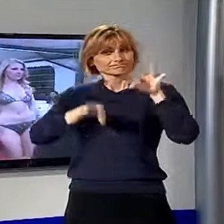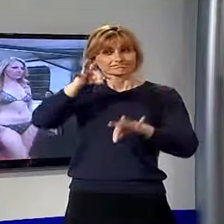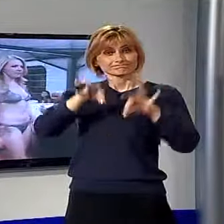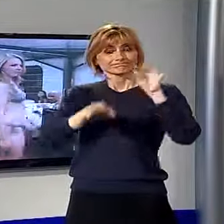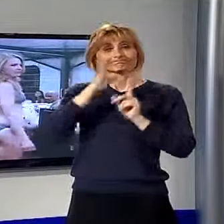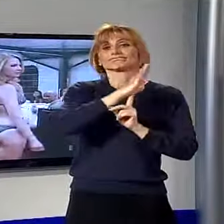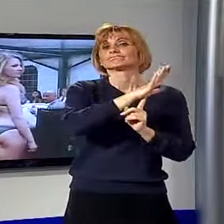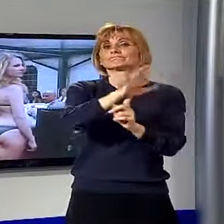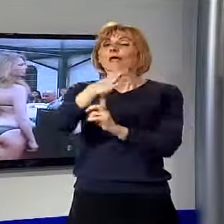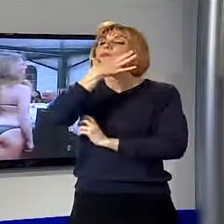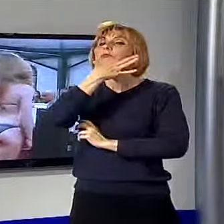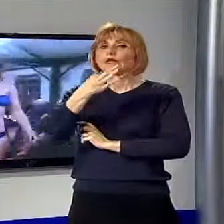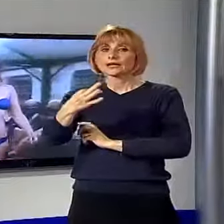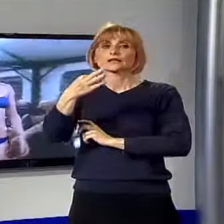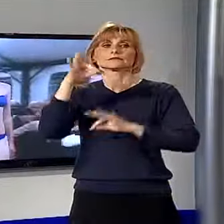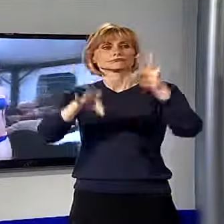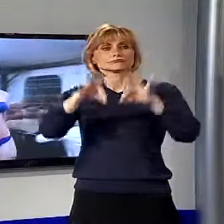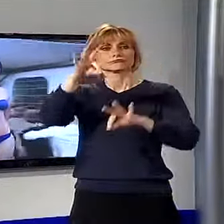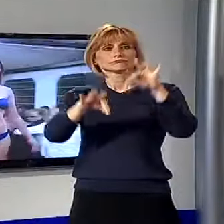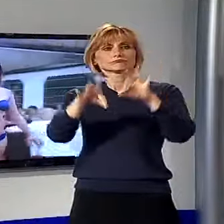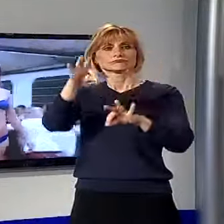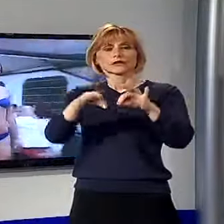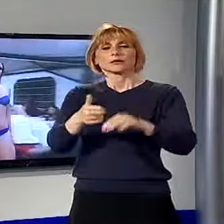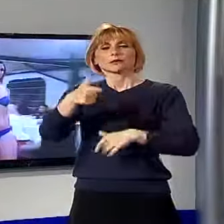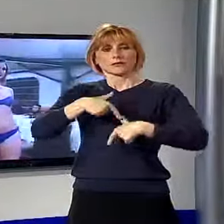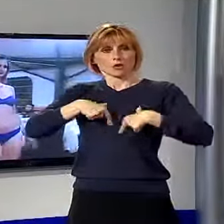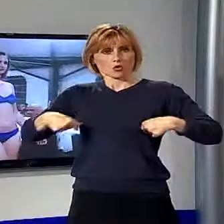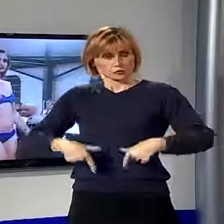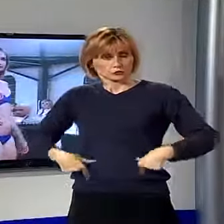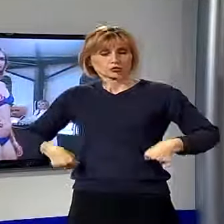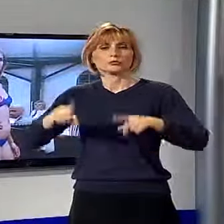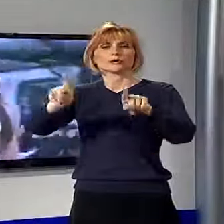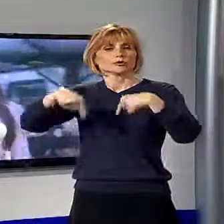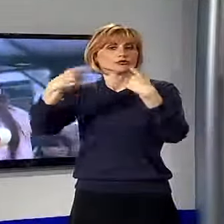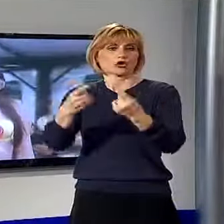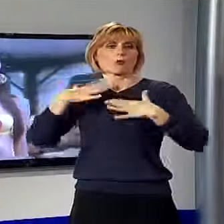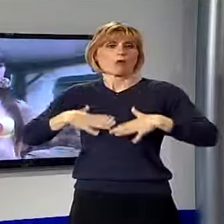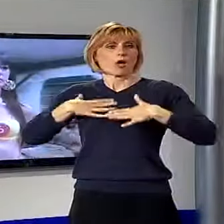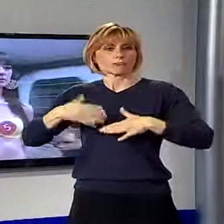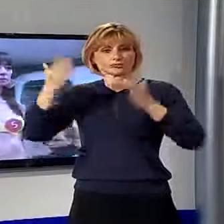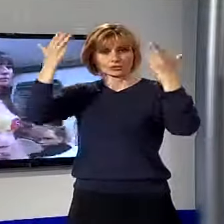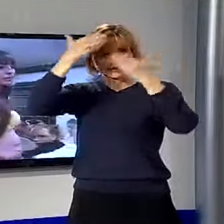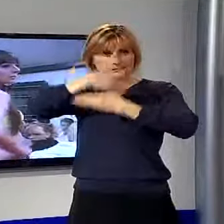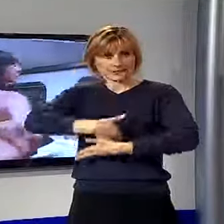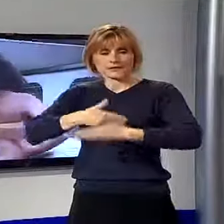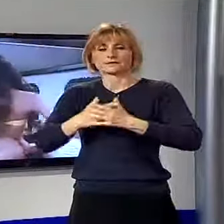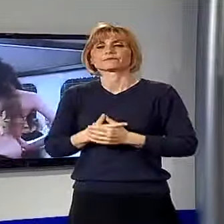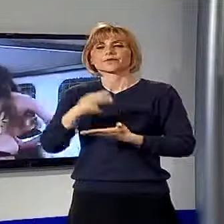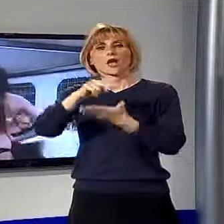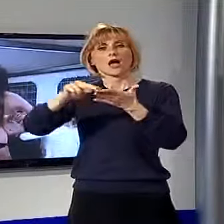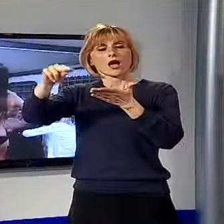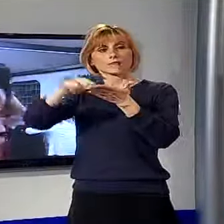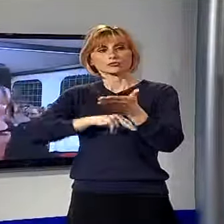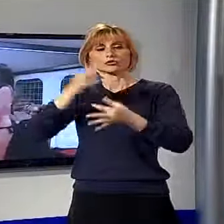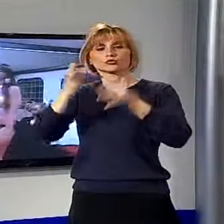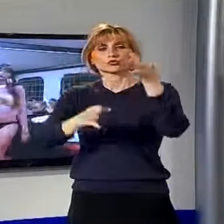bellezza sfilando davanti al pubblico e alla giuria prima in costume da bagno e successivamente in abito da sera. A votare la giuria